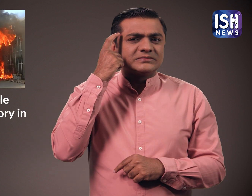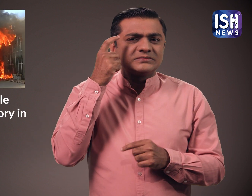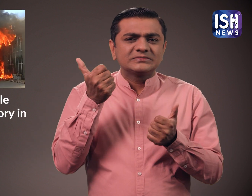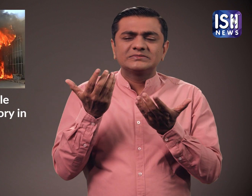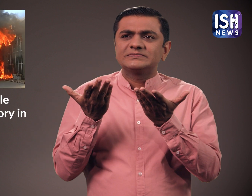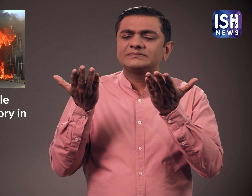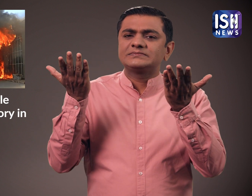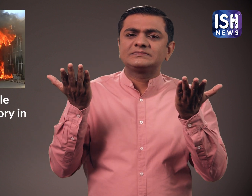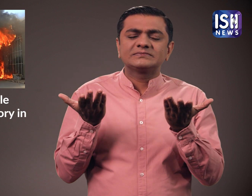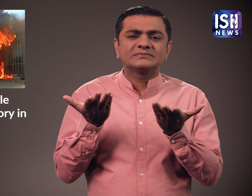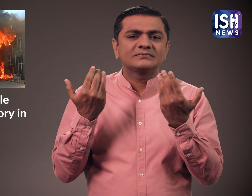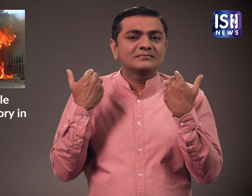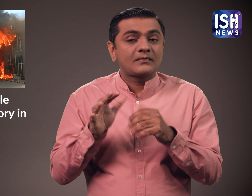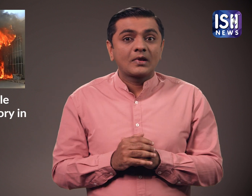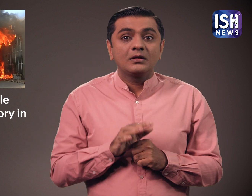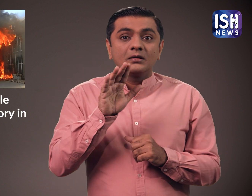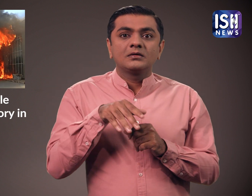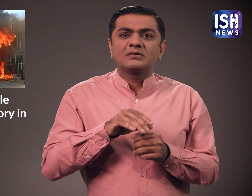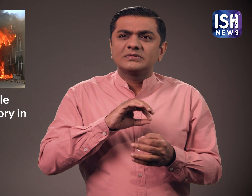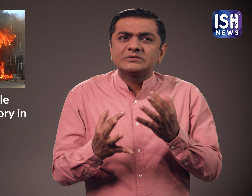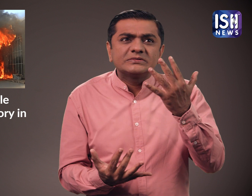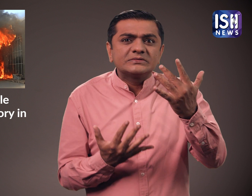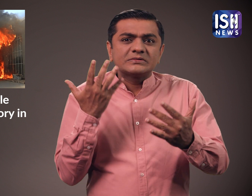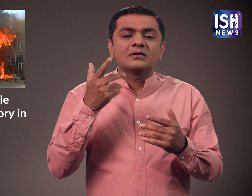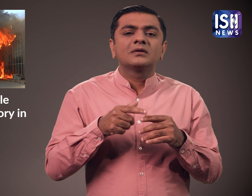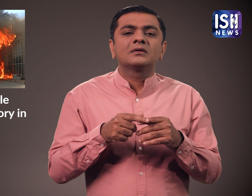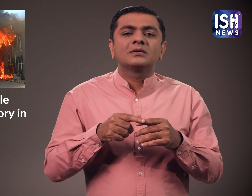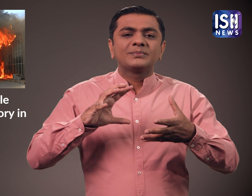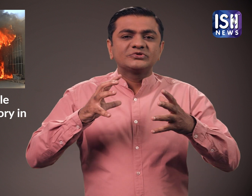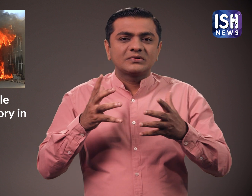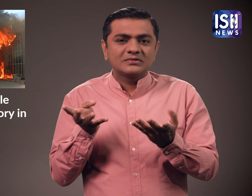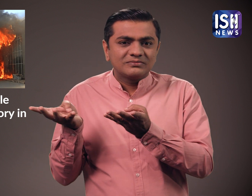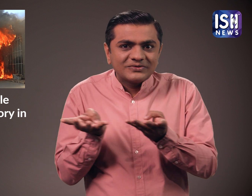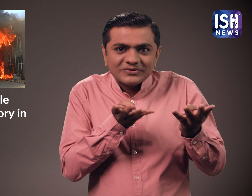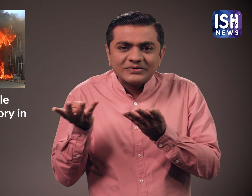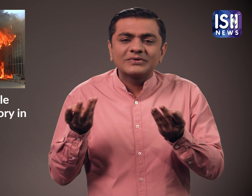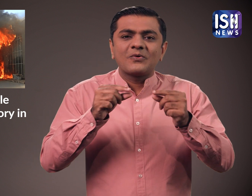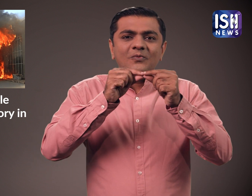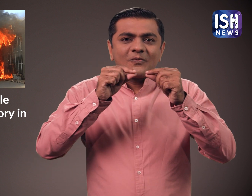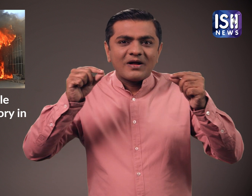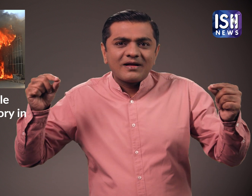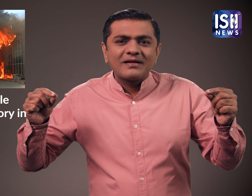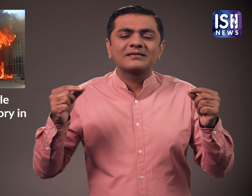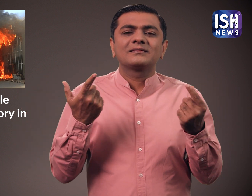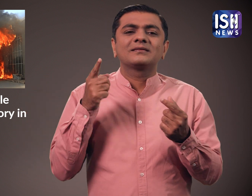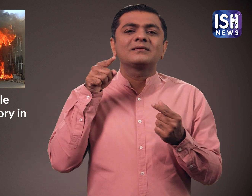थी। फैसिलिटी में रखे फायबर, शीट और स्पॉंज के कारण